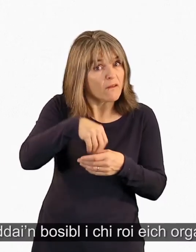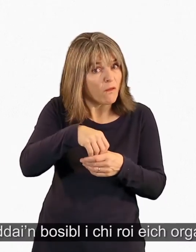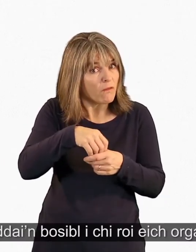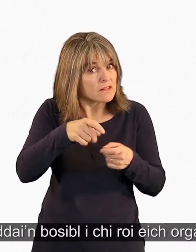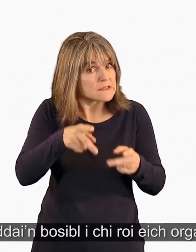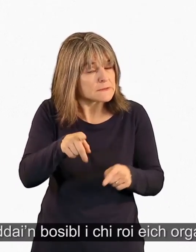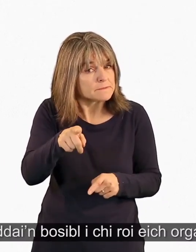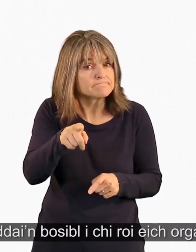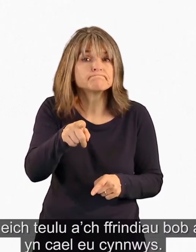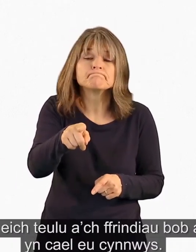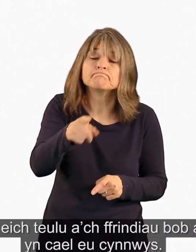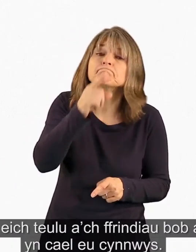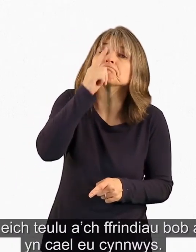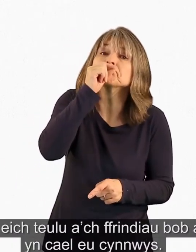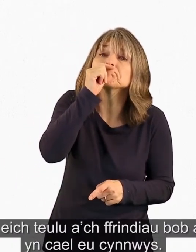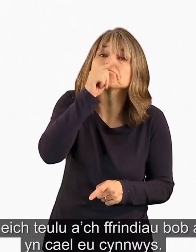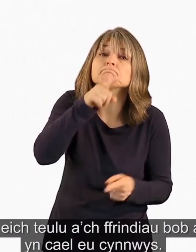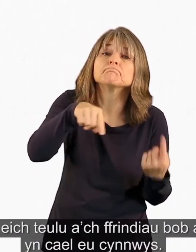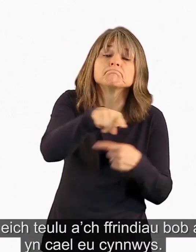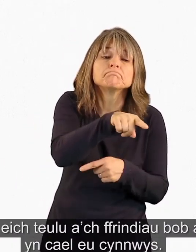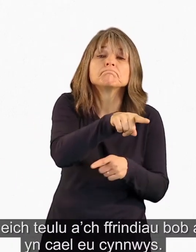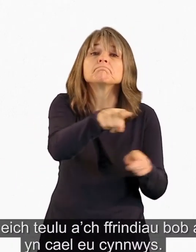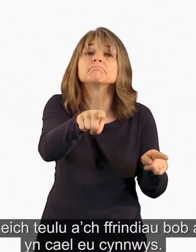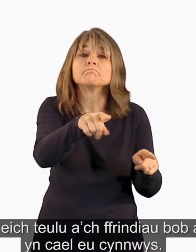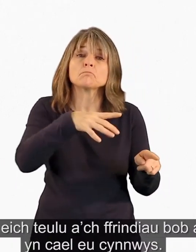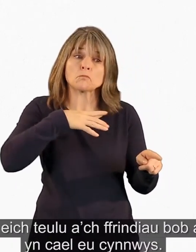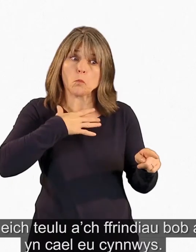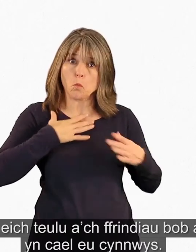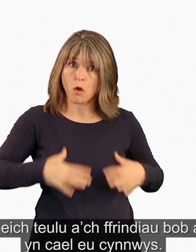eich organau, byddai eich teulu a'ch ffrindiau bob amser yn cael ei cynnwys.